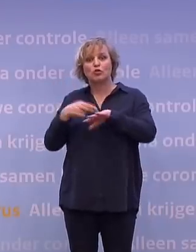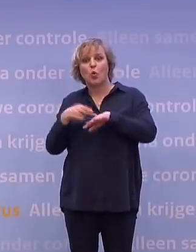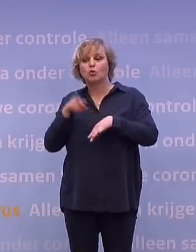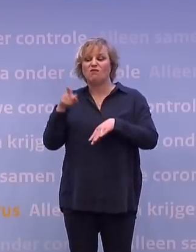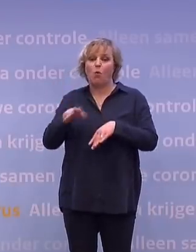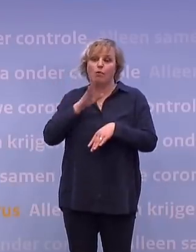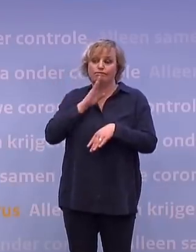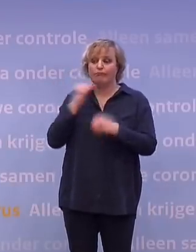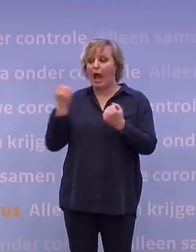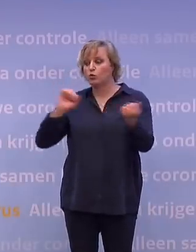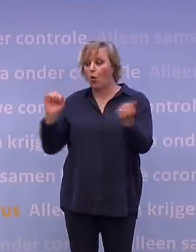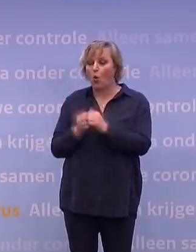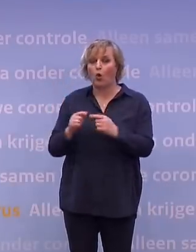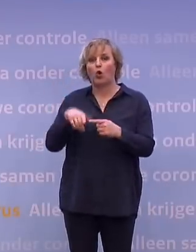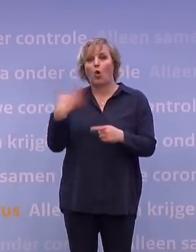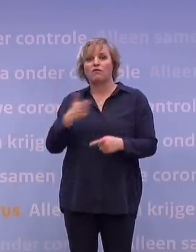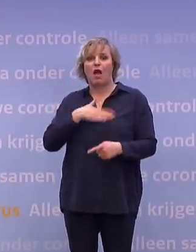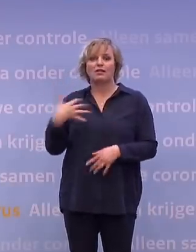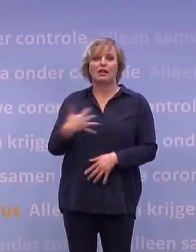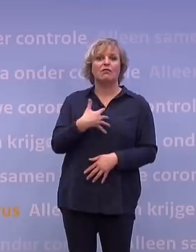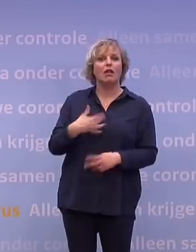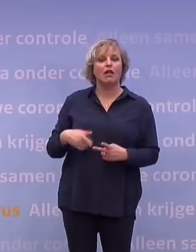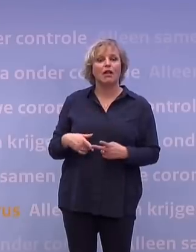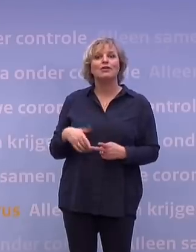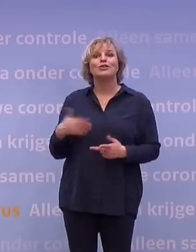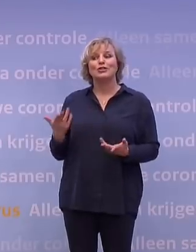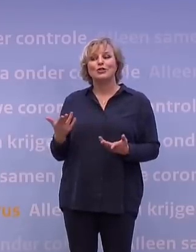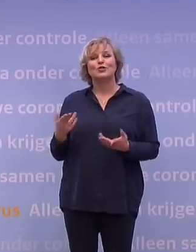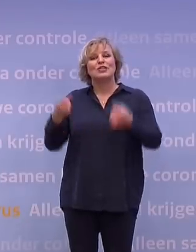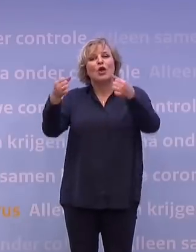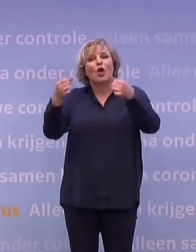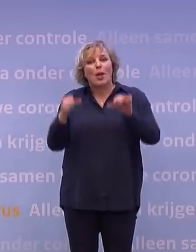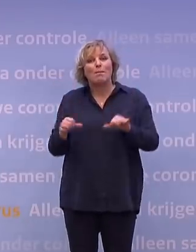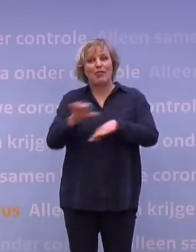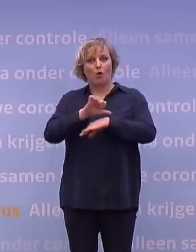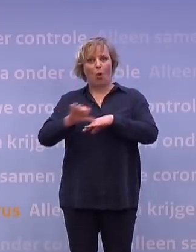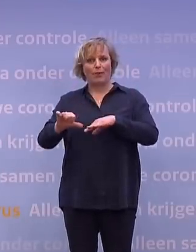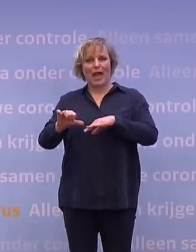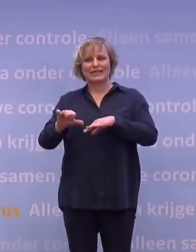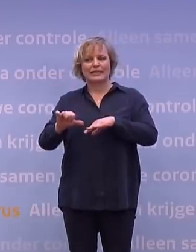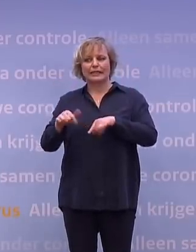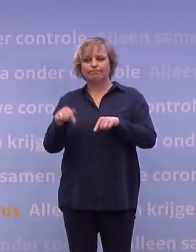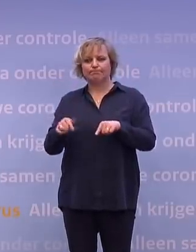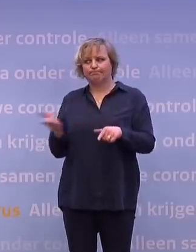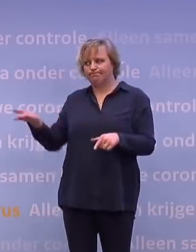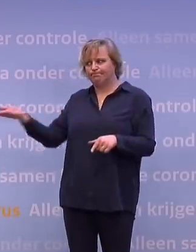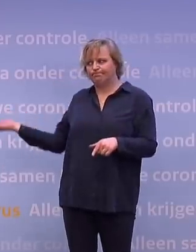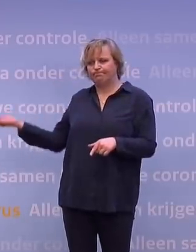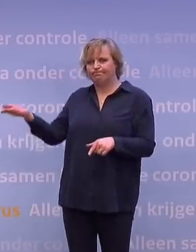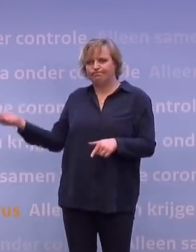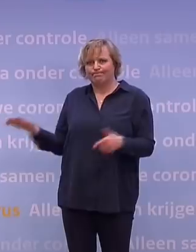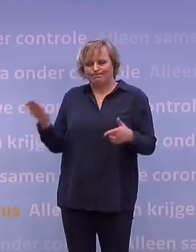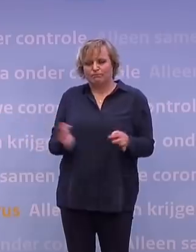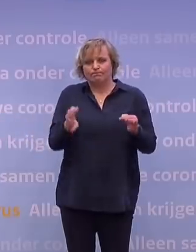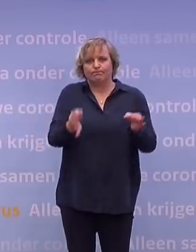autoongeluk. Dus je hebt veel te weinig ruimte nu voor mensen met planbare operaties, ook dat brengt gezondheidsschade met zich mee. Dus je hebt de